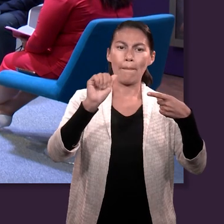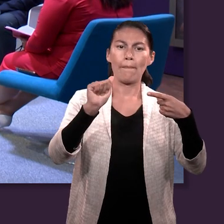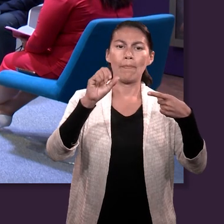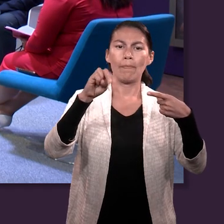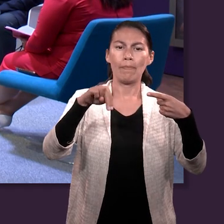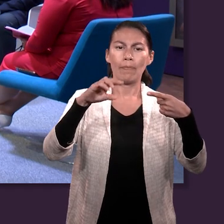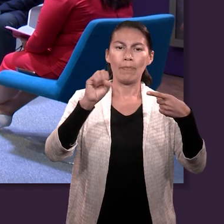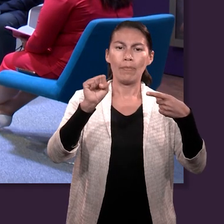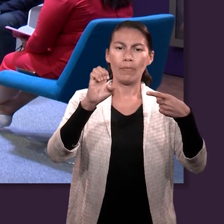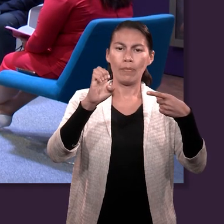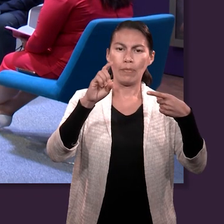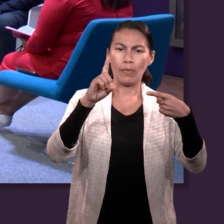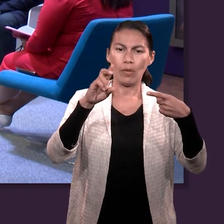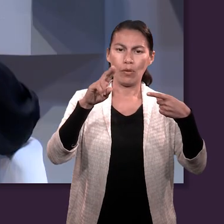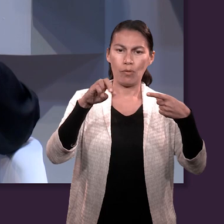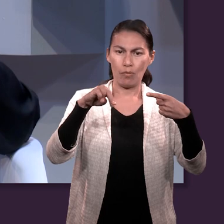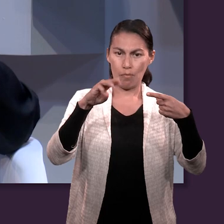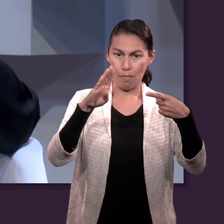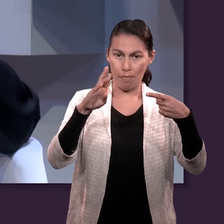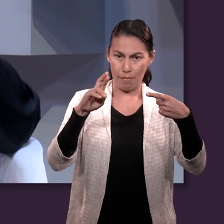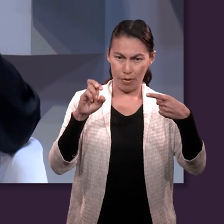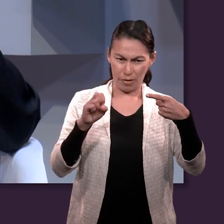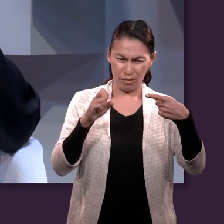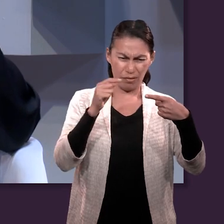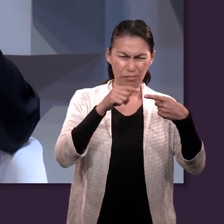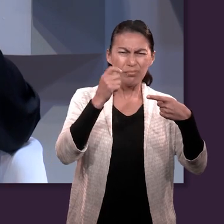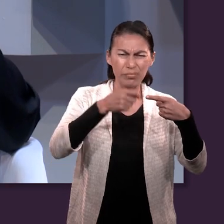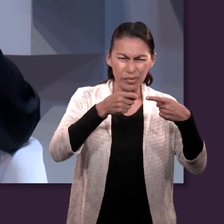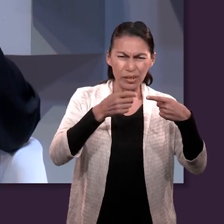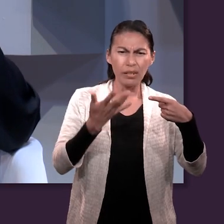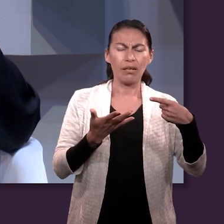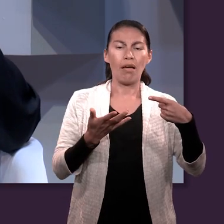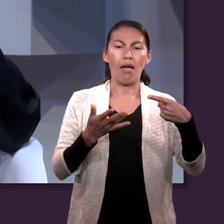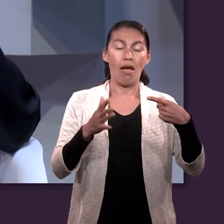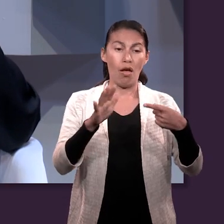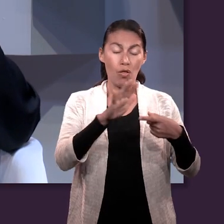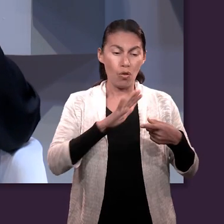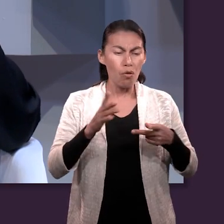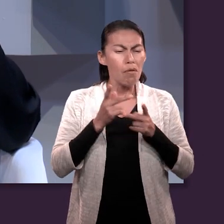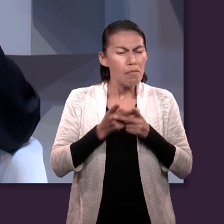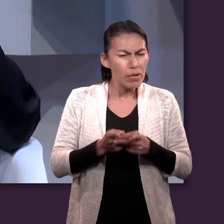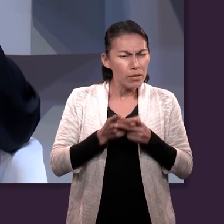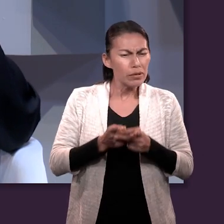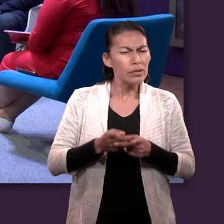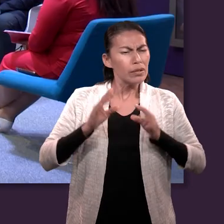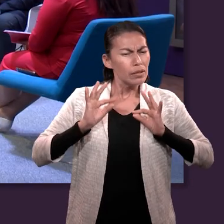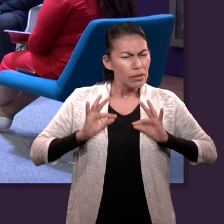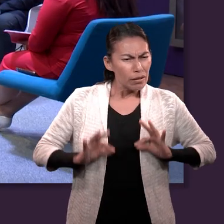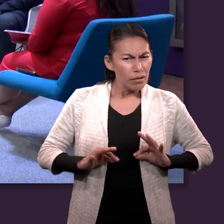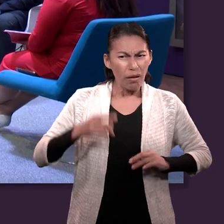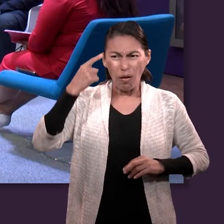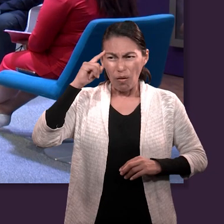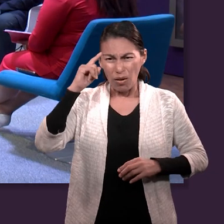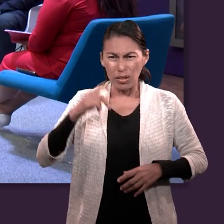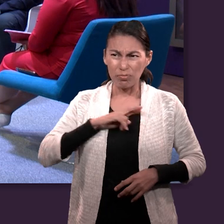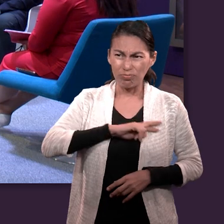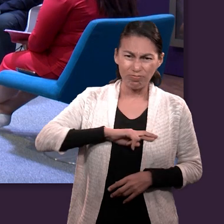y leo y dice lo siguiente. Mansedumbre es soportar los agravios con paciencia y sin resentimiento. Es una de las